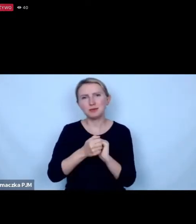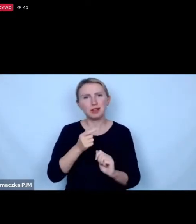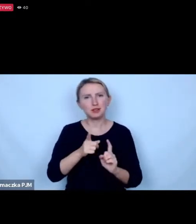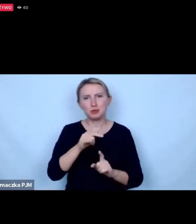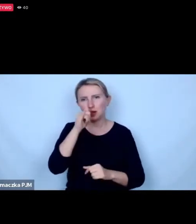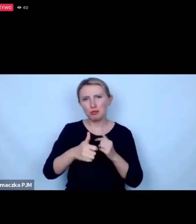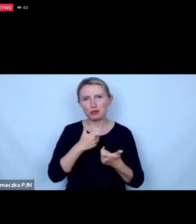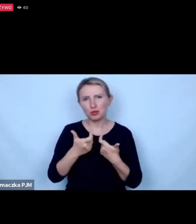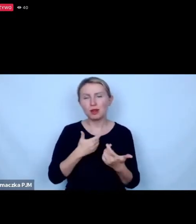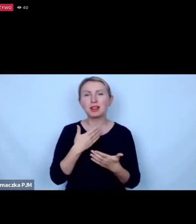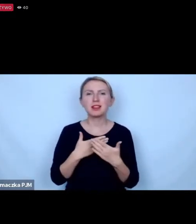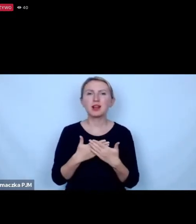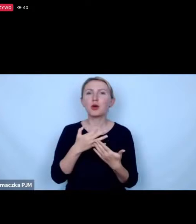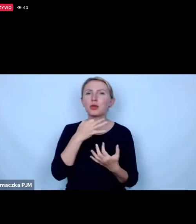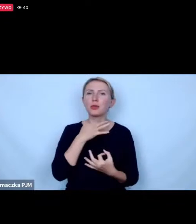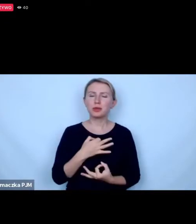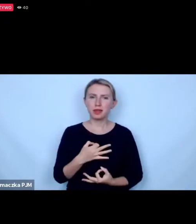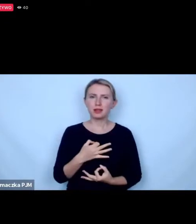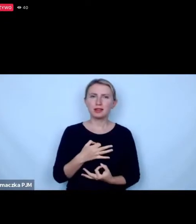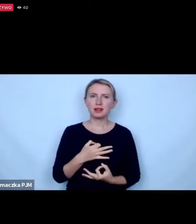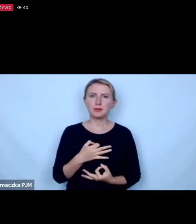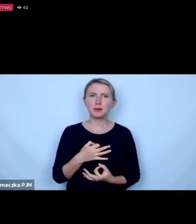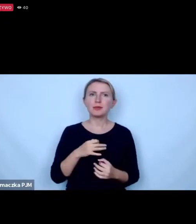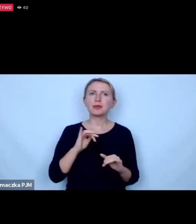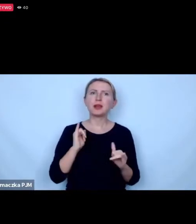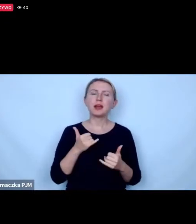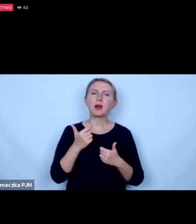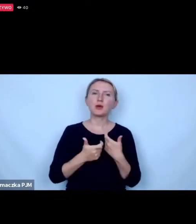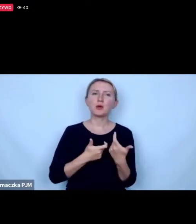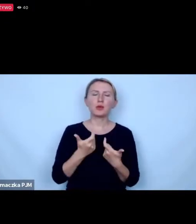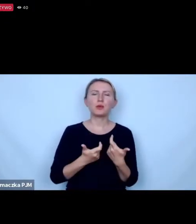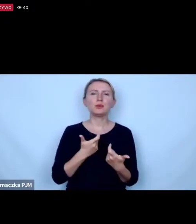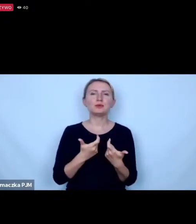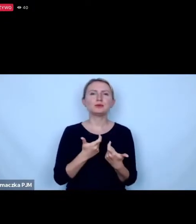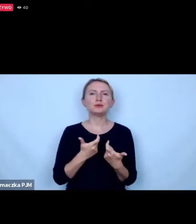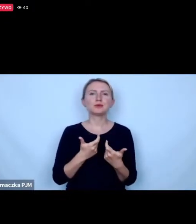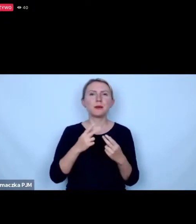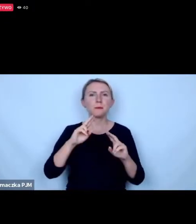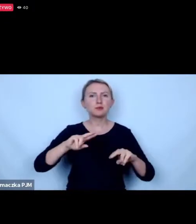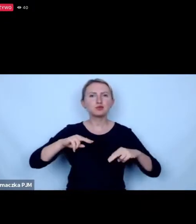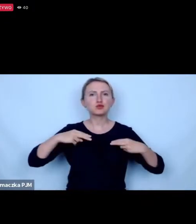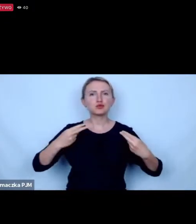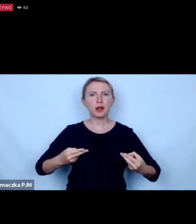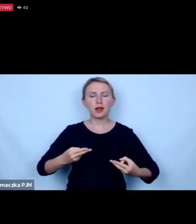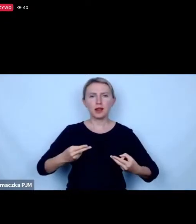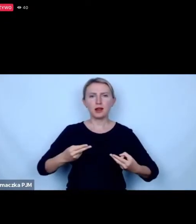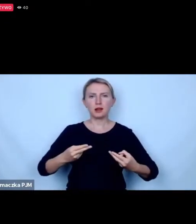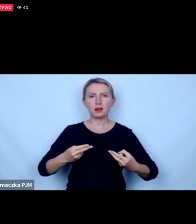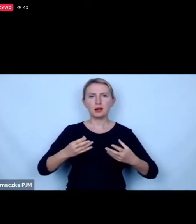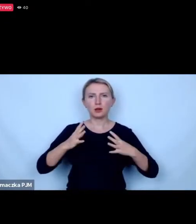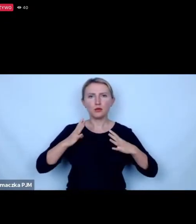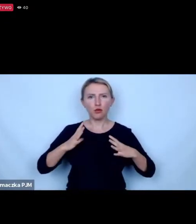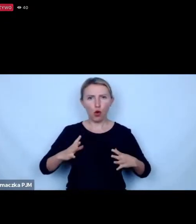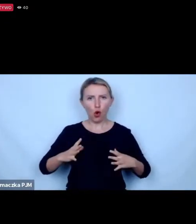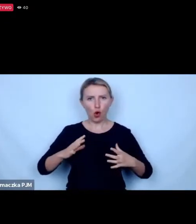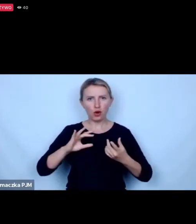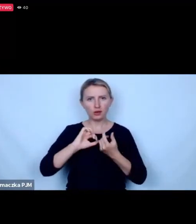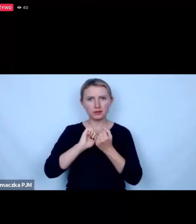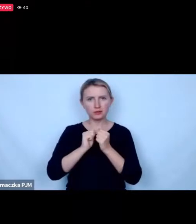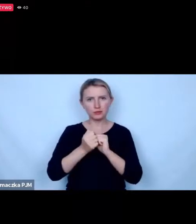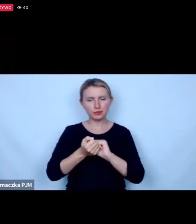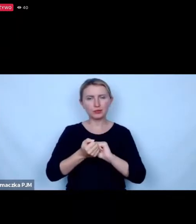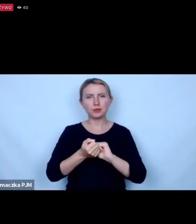z tym pozostaje pytanie jak formułować przekaz w ramach niestety tych powolniejszych metod